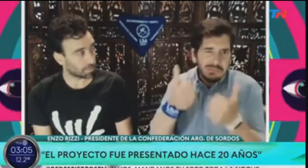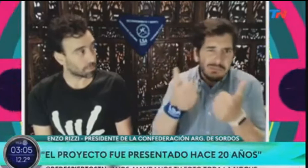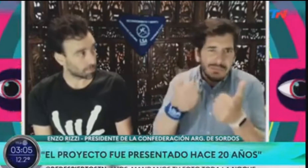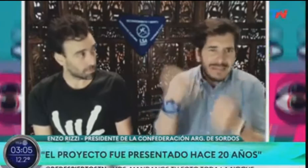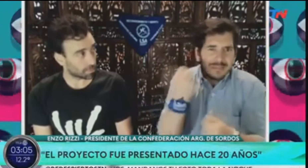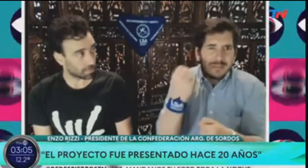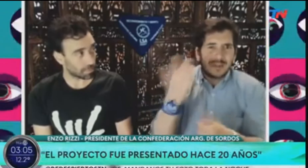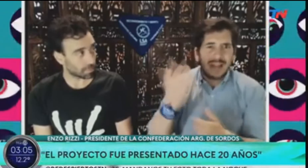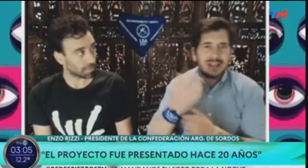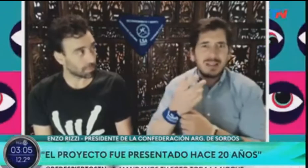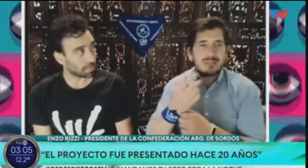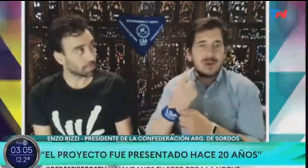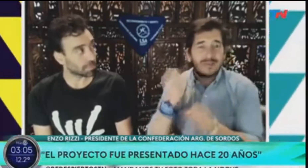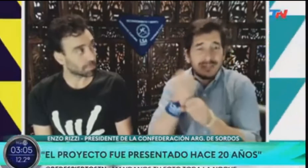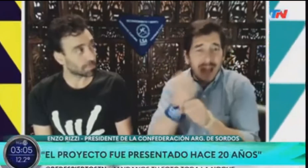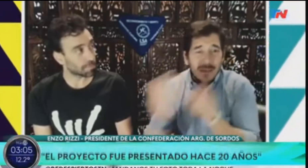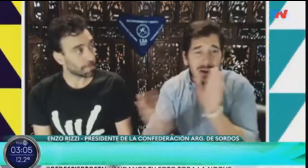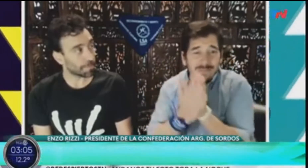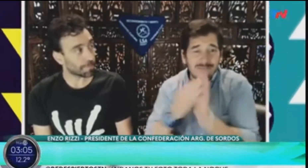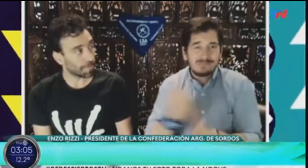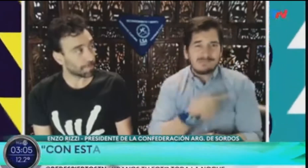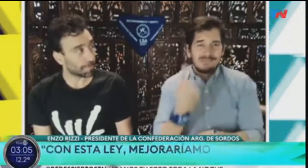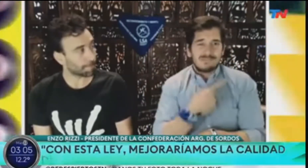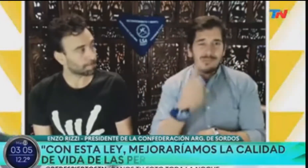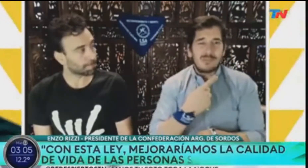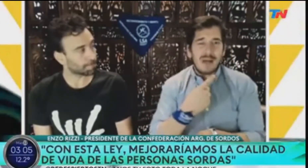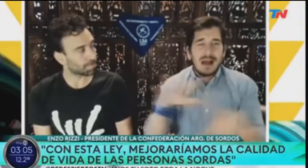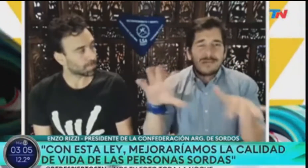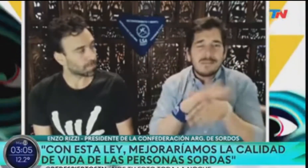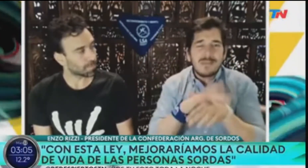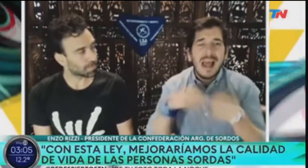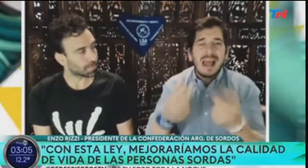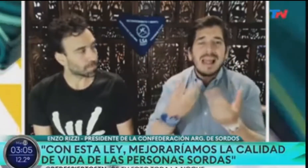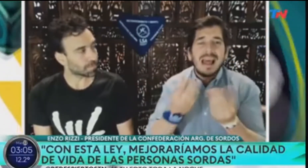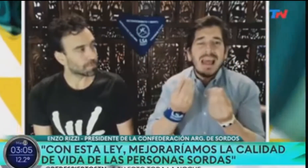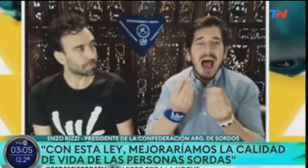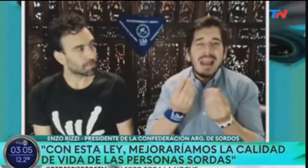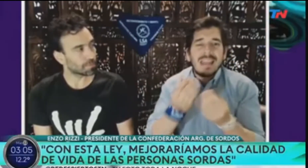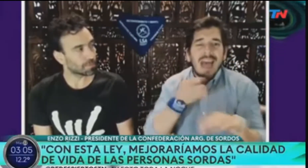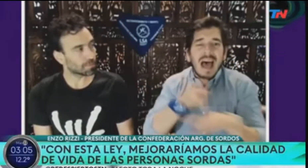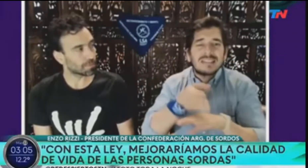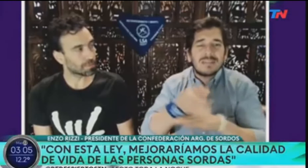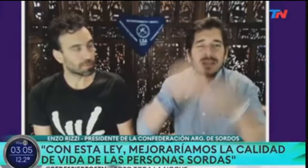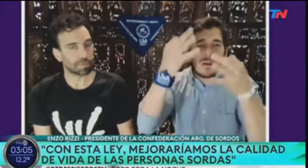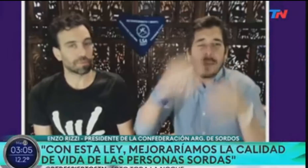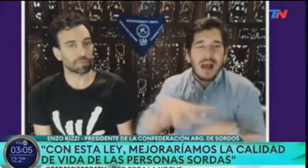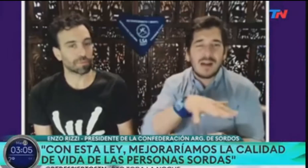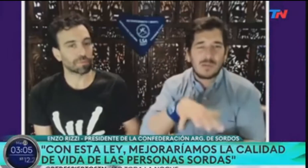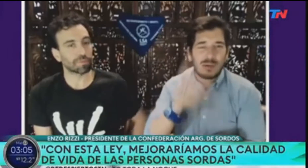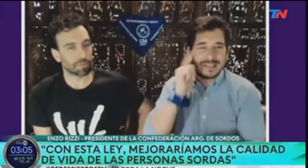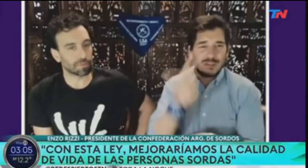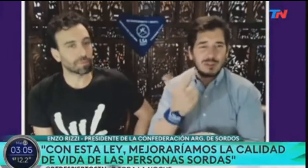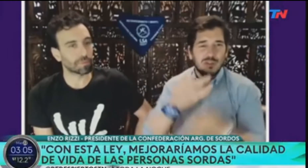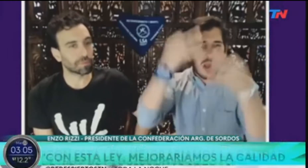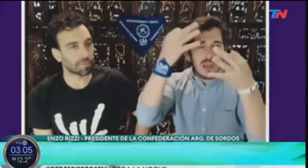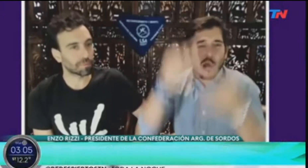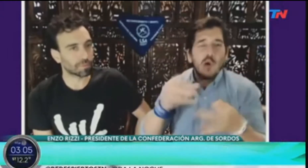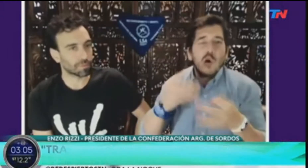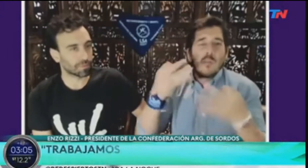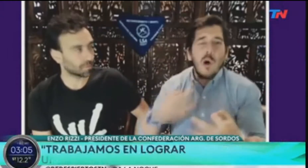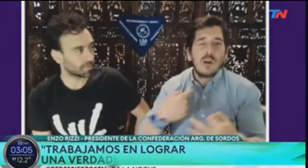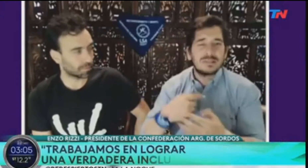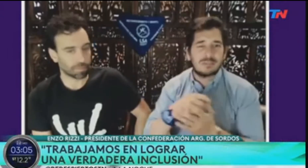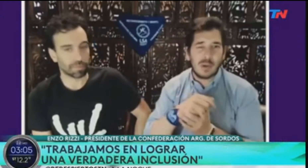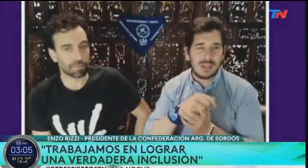y hay otras aplicaciones, que sí, bueno, son importantes, pero no trabajan en forma conjunta con la comunidad.